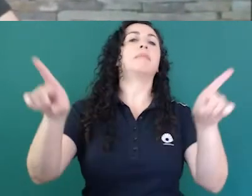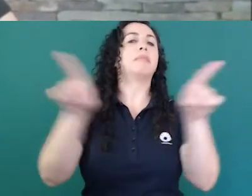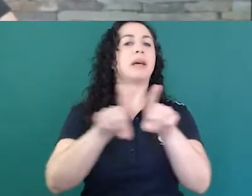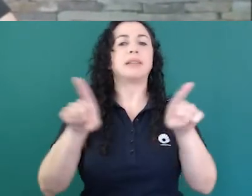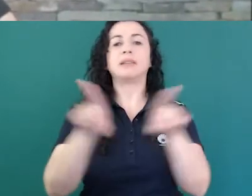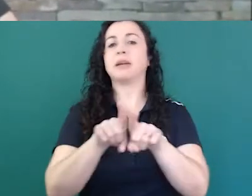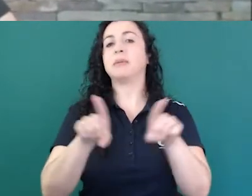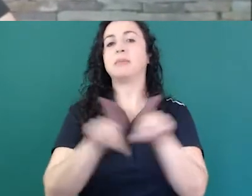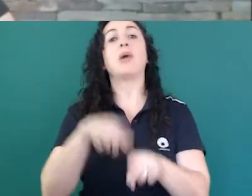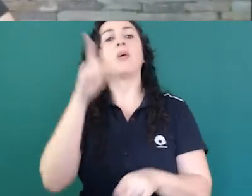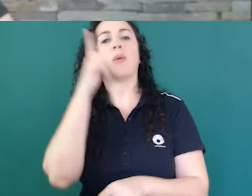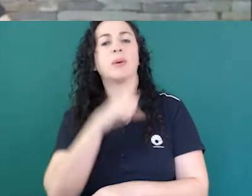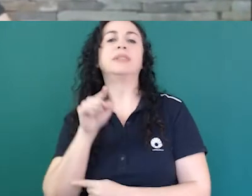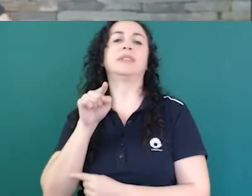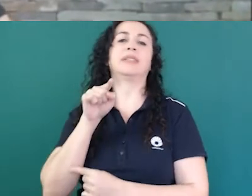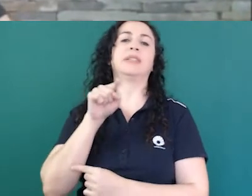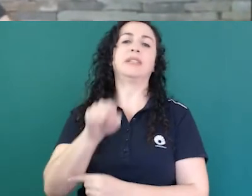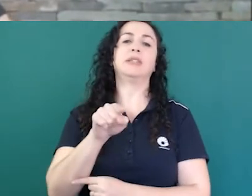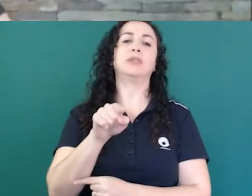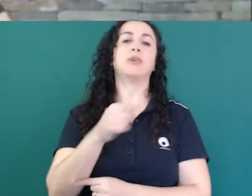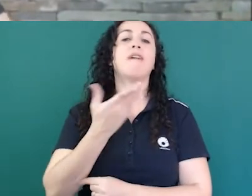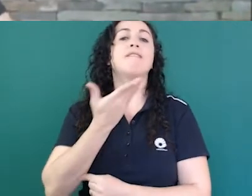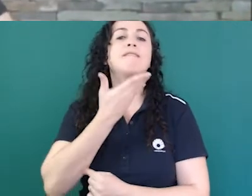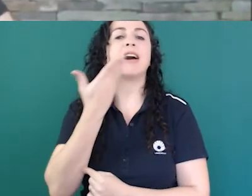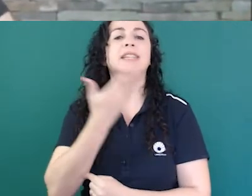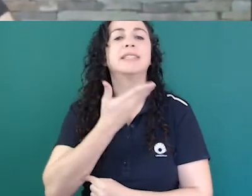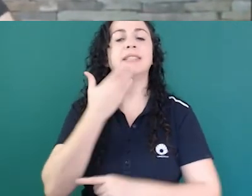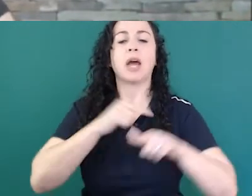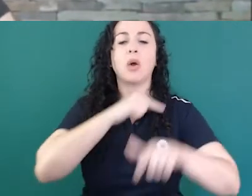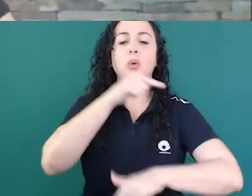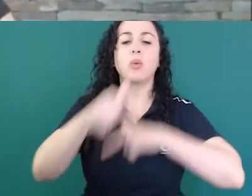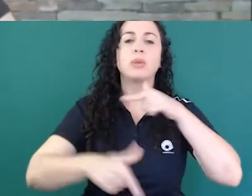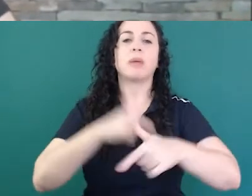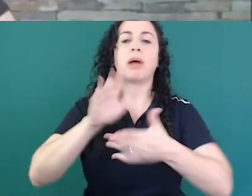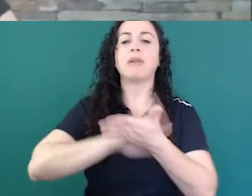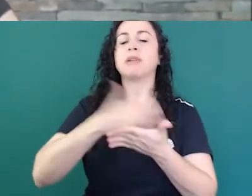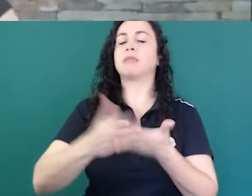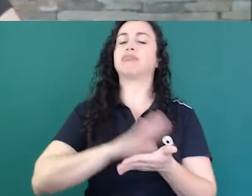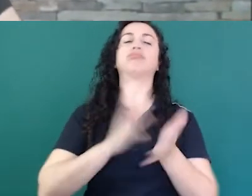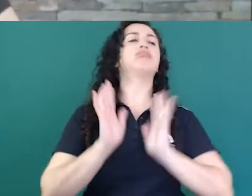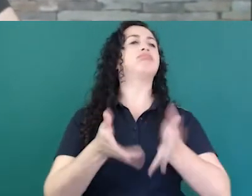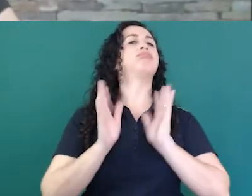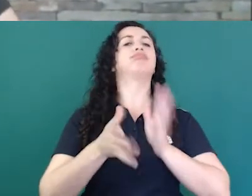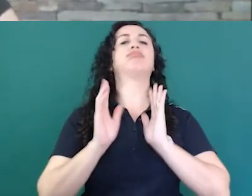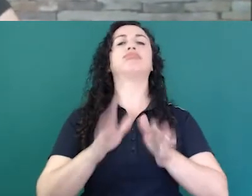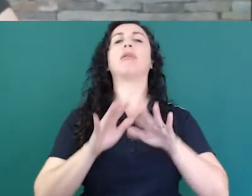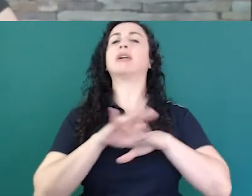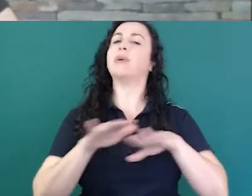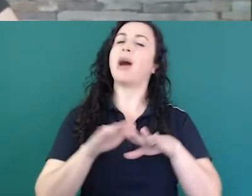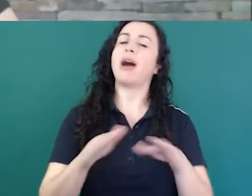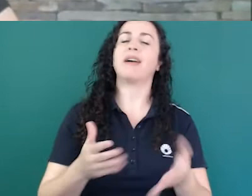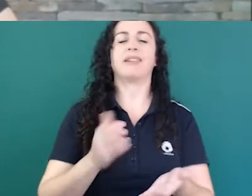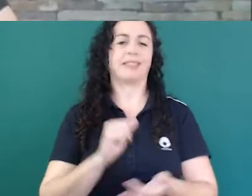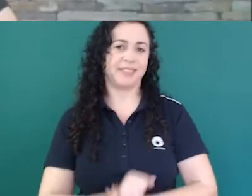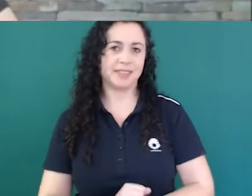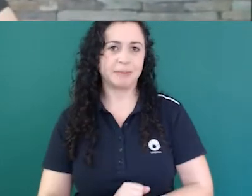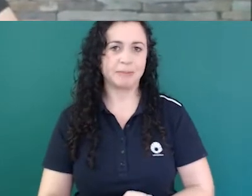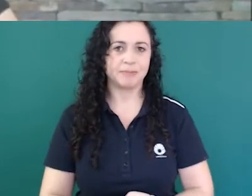facilitar o trabalho dos intérpretes em sala de aula e nesse sentido eu acho que